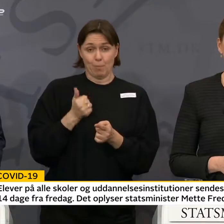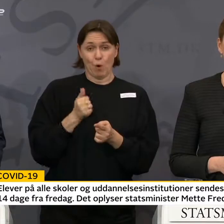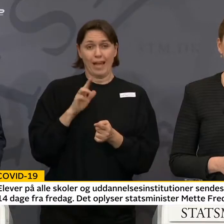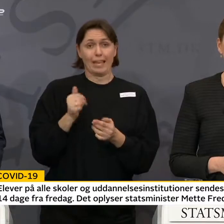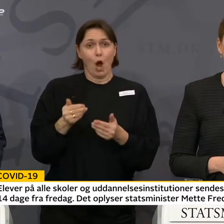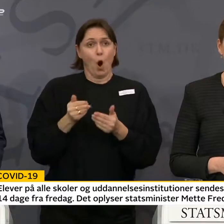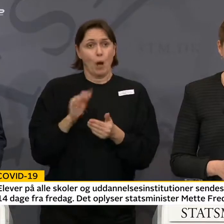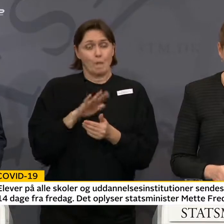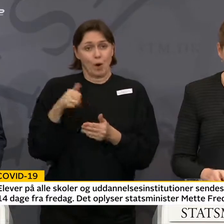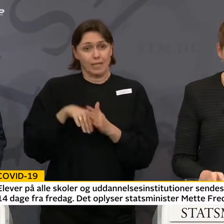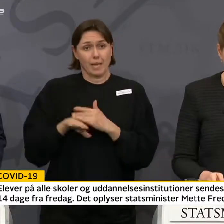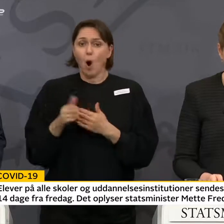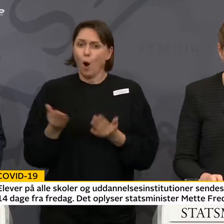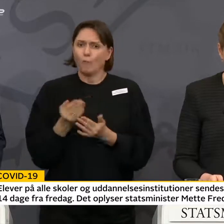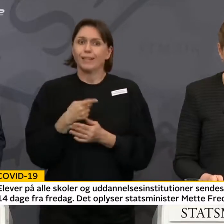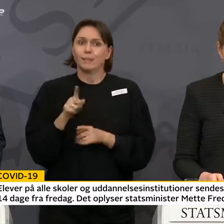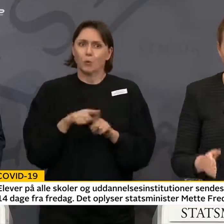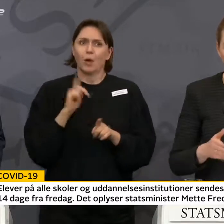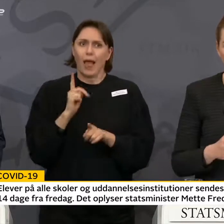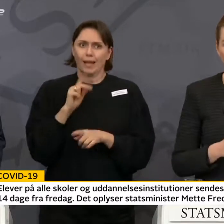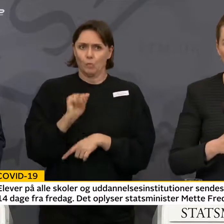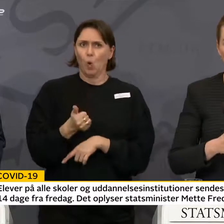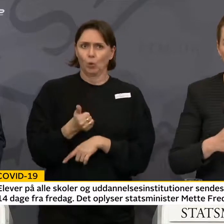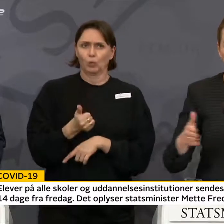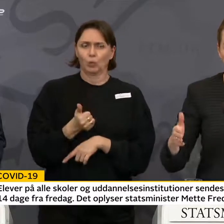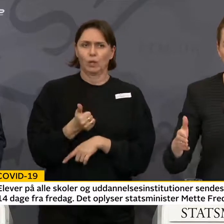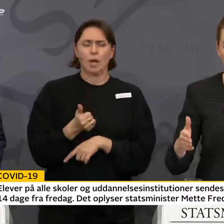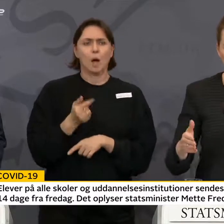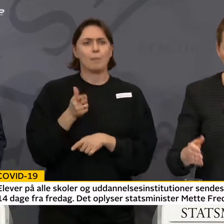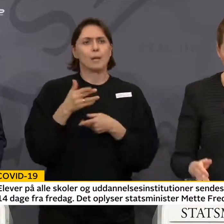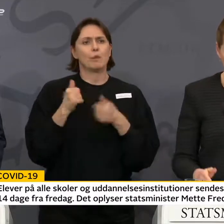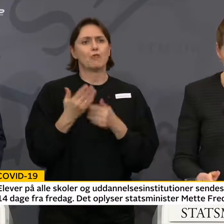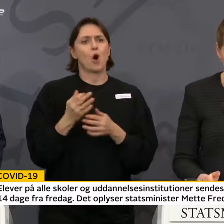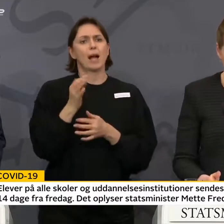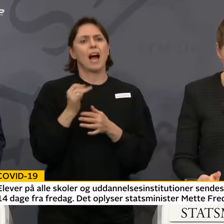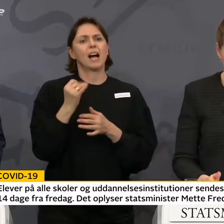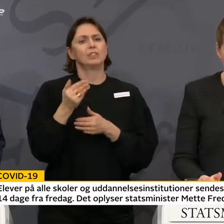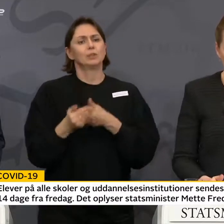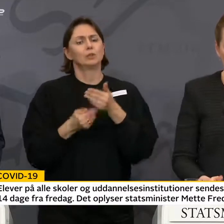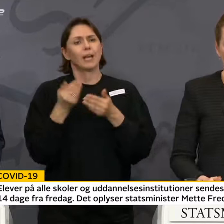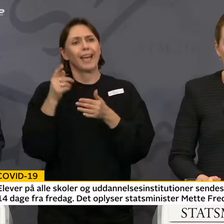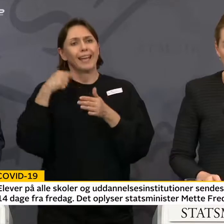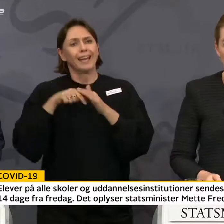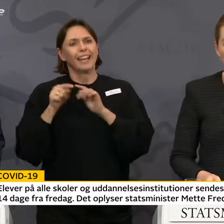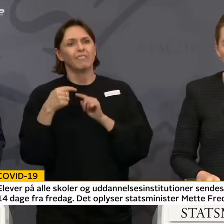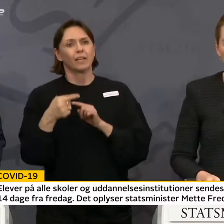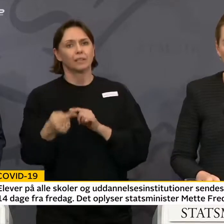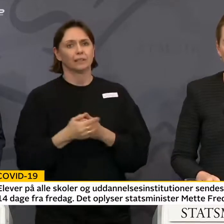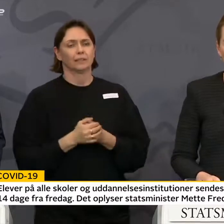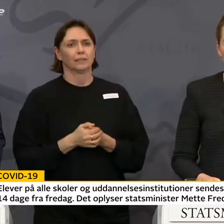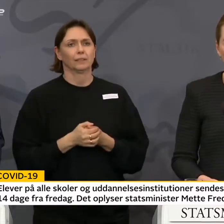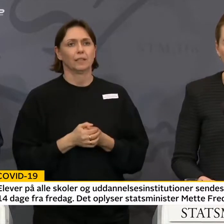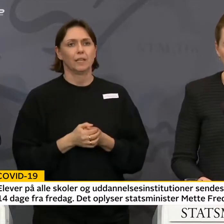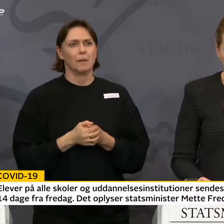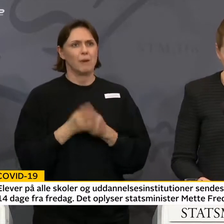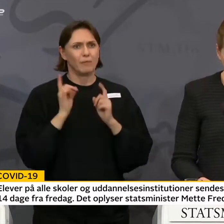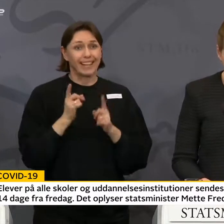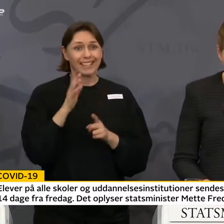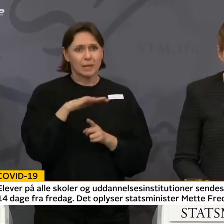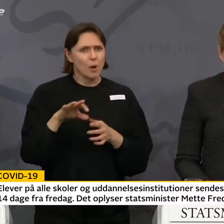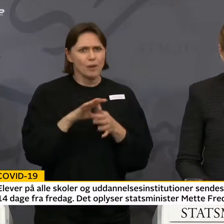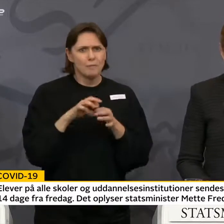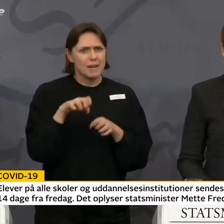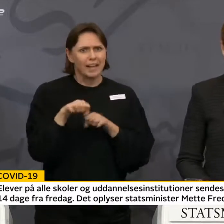holde børnene hjemme til at gøre det. Så vi får en gradvis indfæsning. Hvordan skal børnefamilierne klare det her?